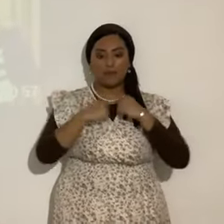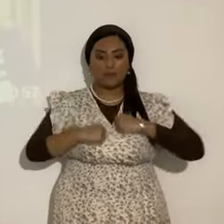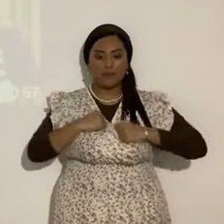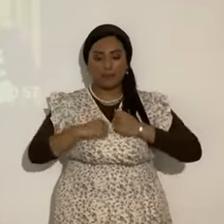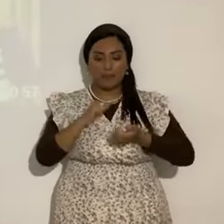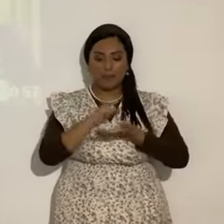espada de dos filas